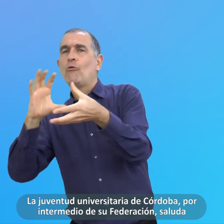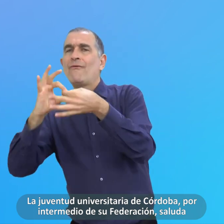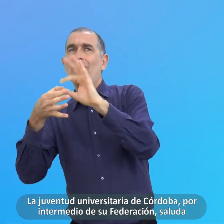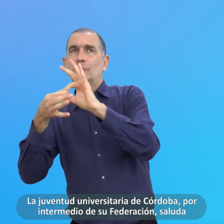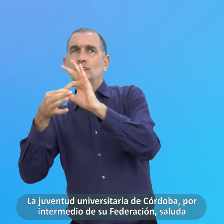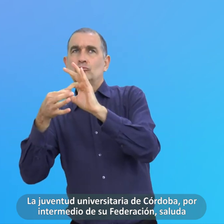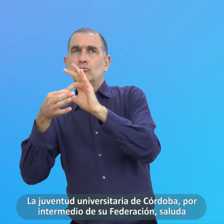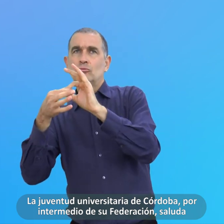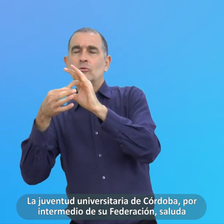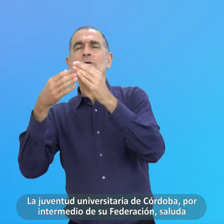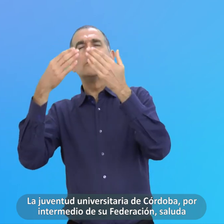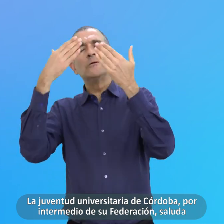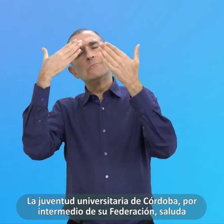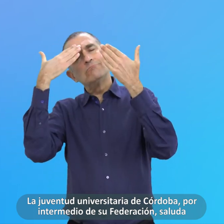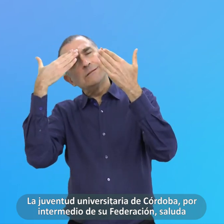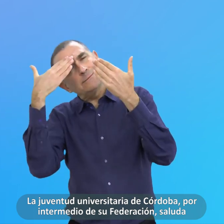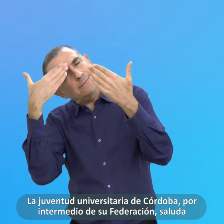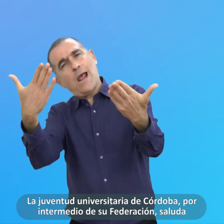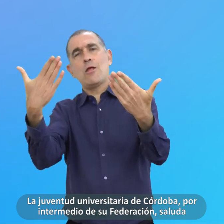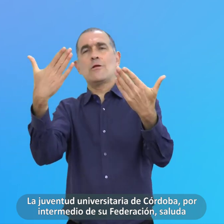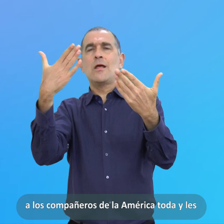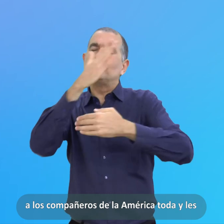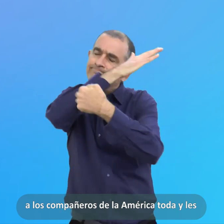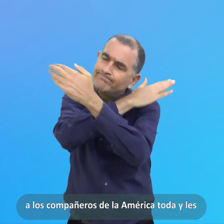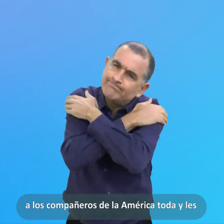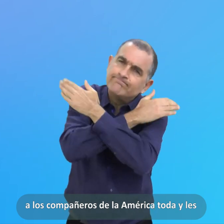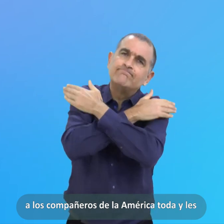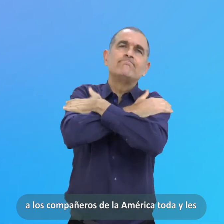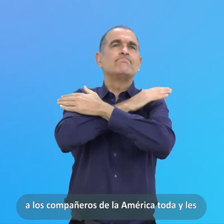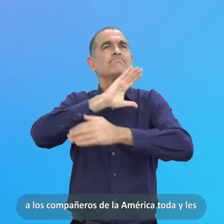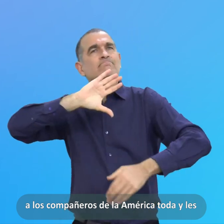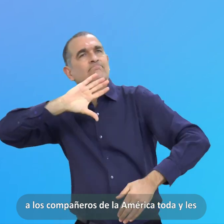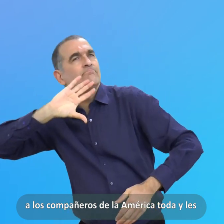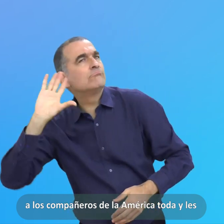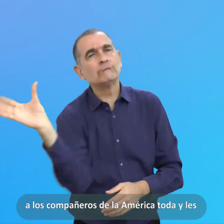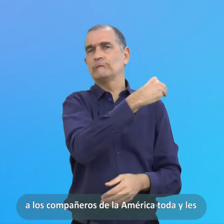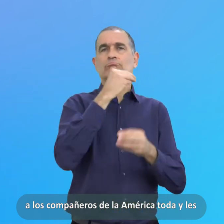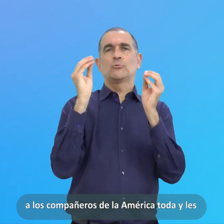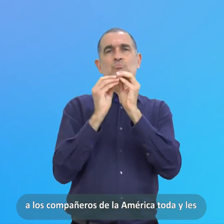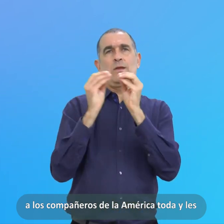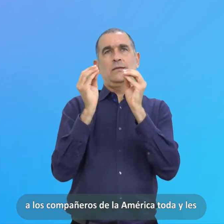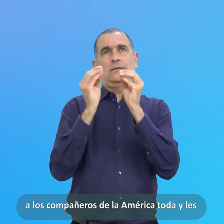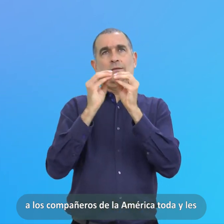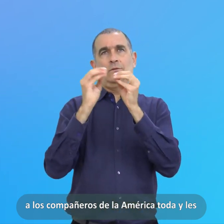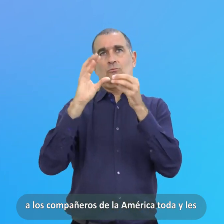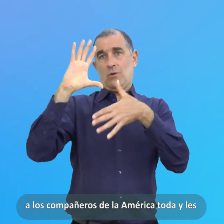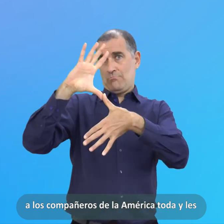Por Intermedio De Su Federación Saluda A Los Compañeros De La América